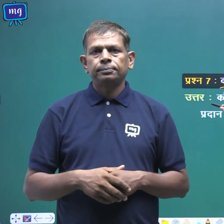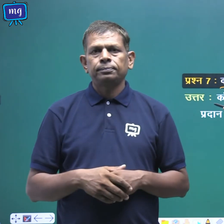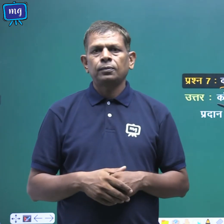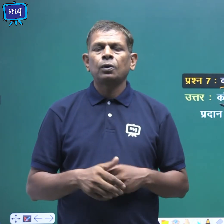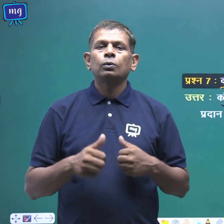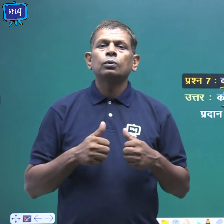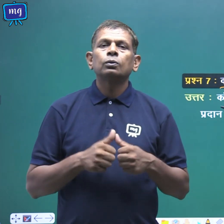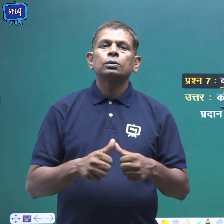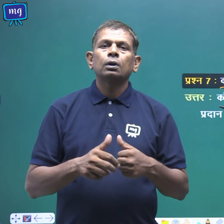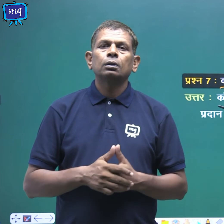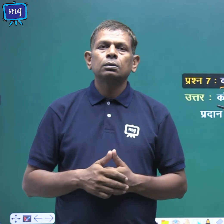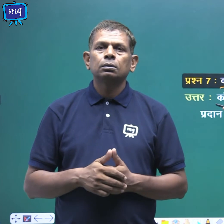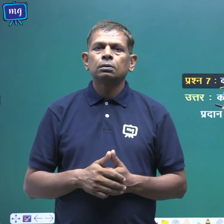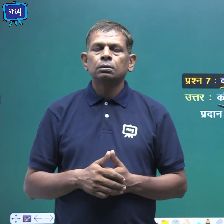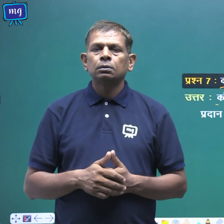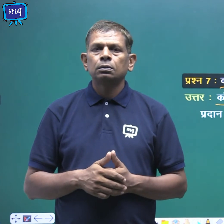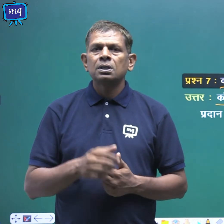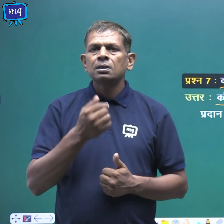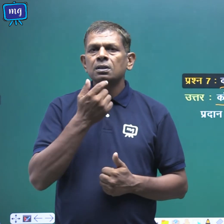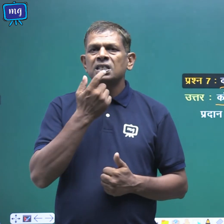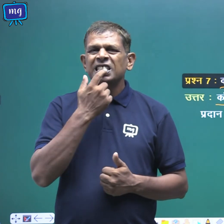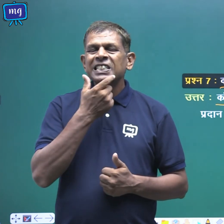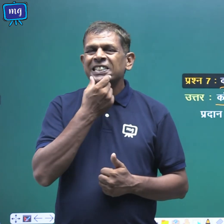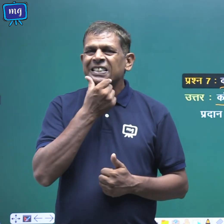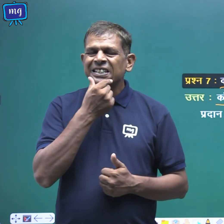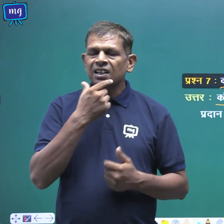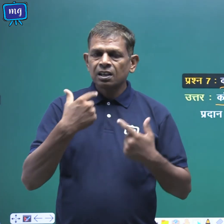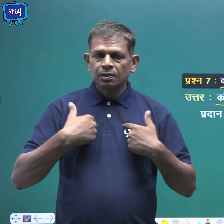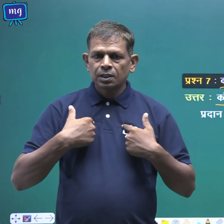उत्तर कंकाल शरीर को